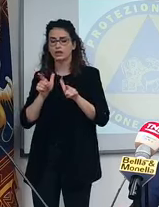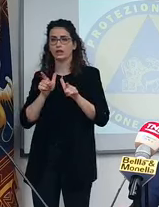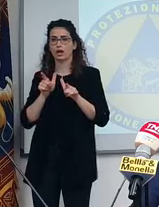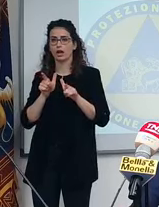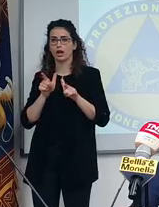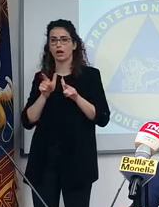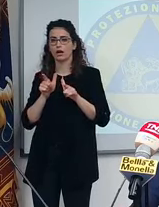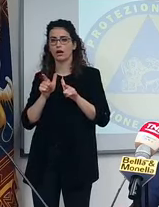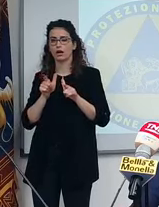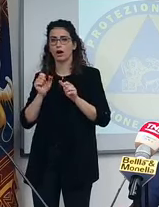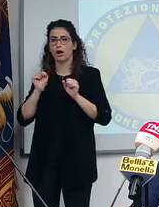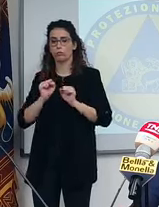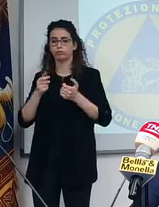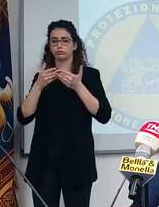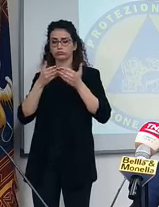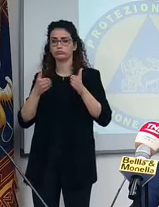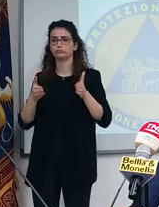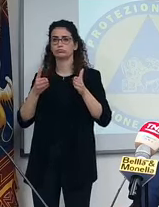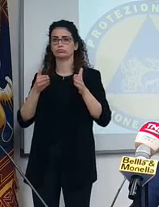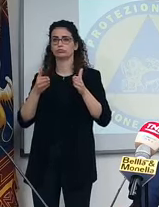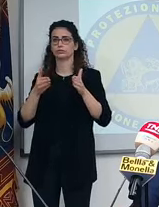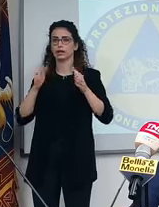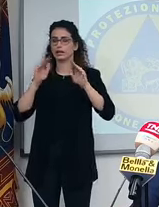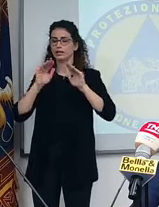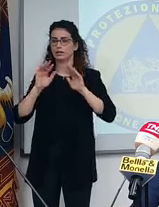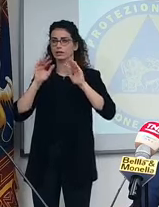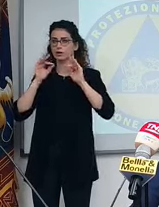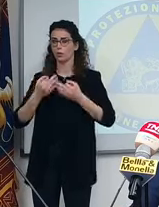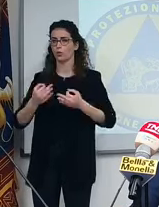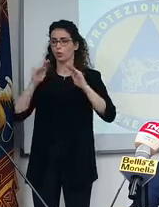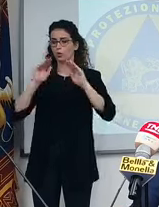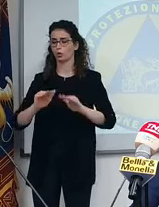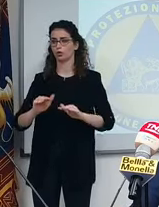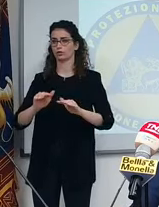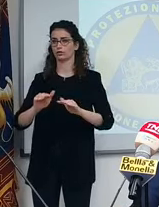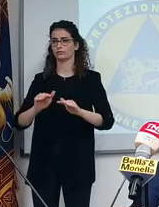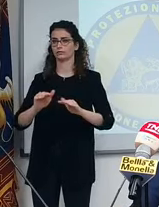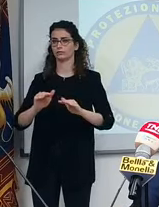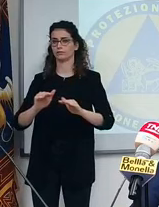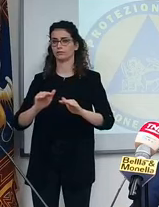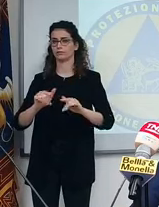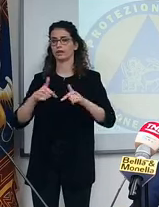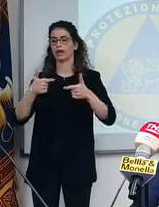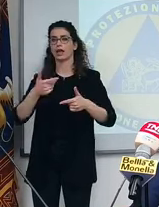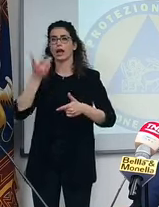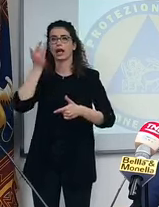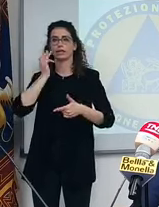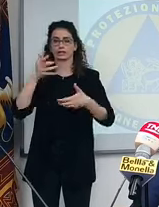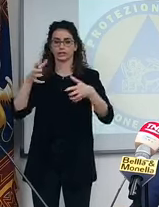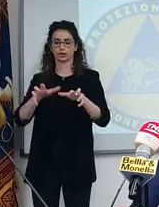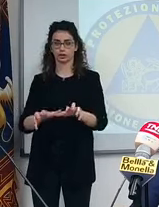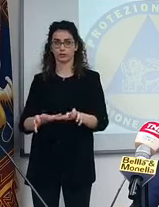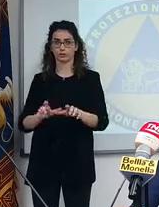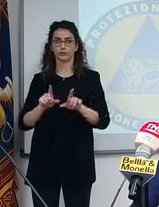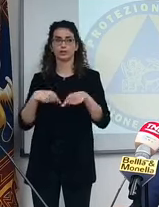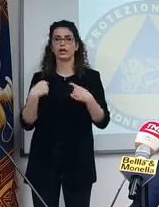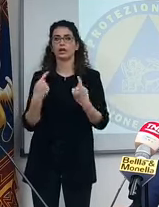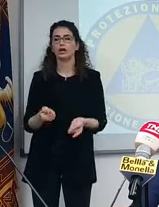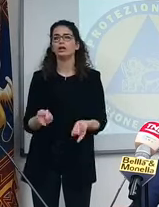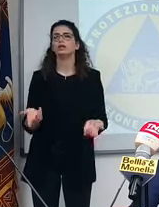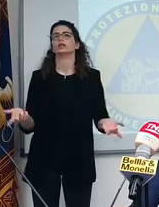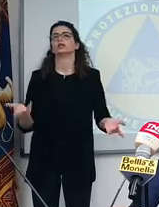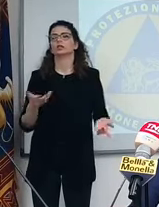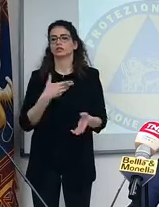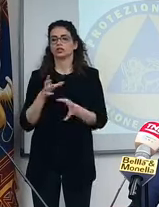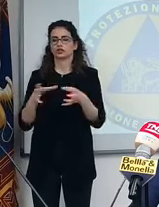e attenuare il rischio. Dopodiché, per carità, c'è un